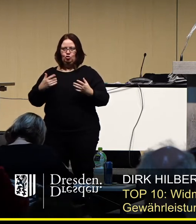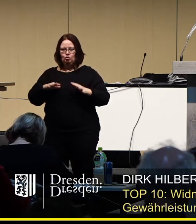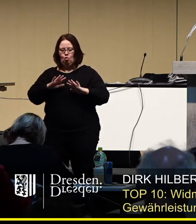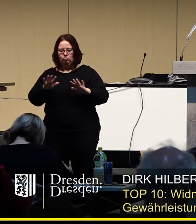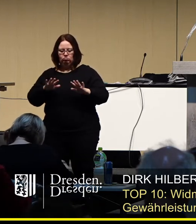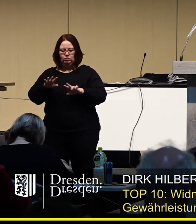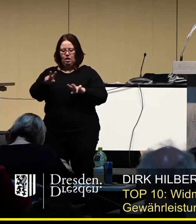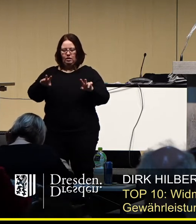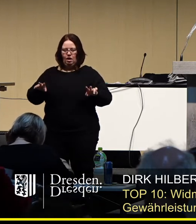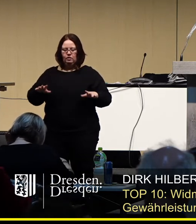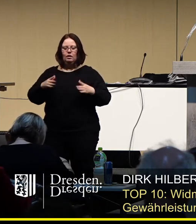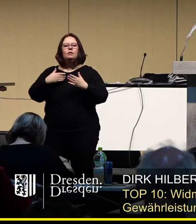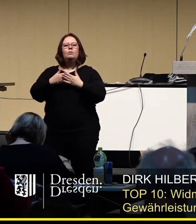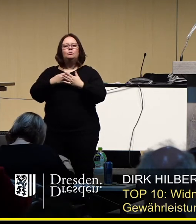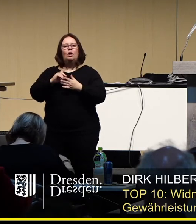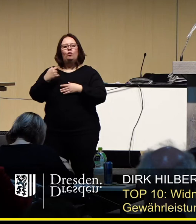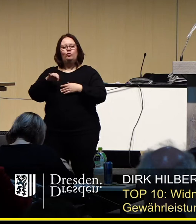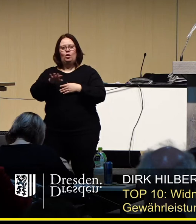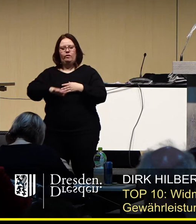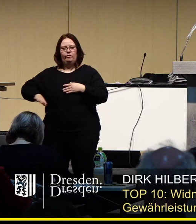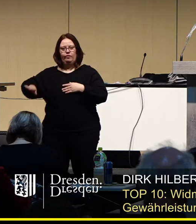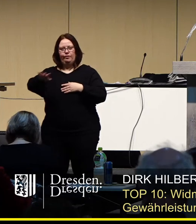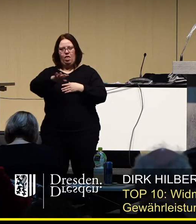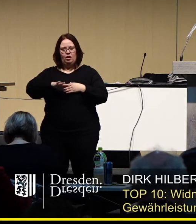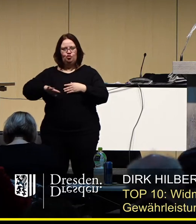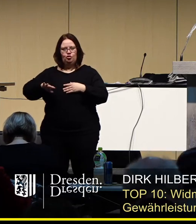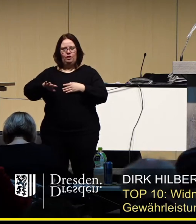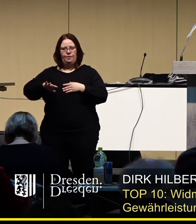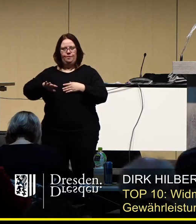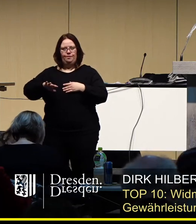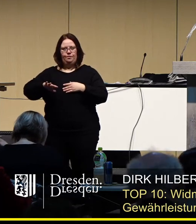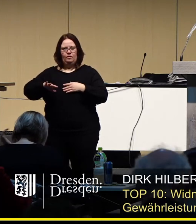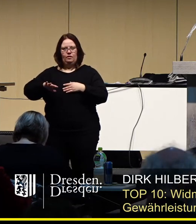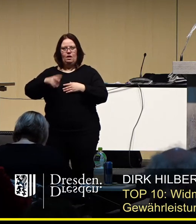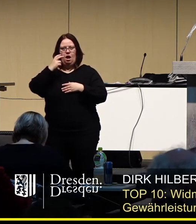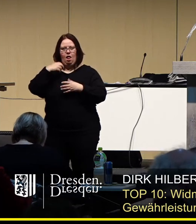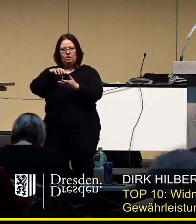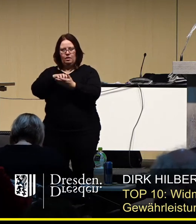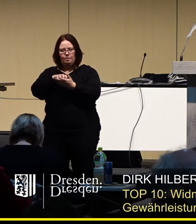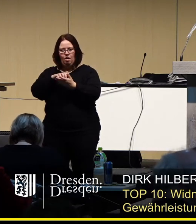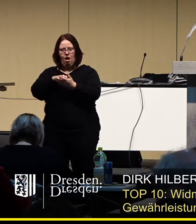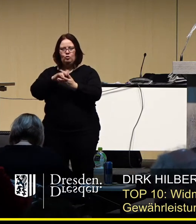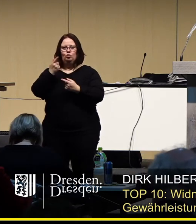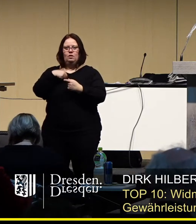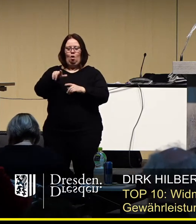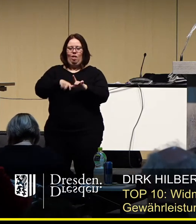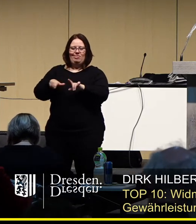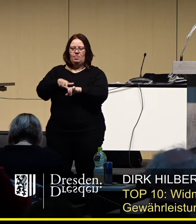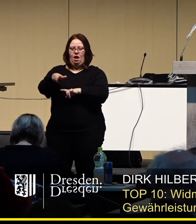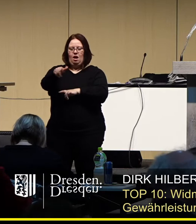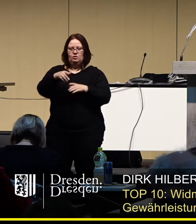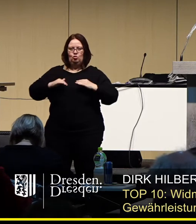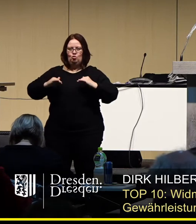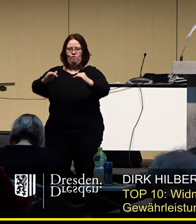gestalten. Das gilt sowohl für die Fläche am Altmarkt wie an der Fläche des Terrassensufers.